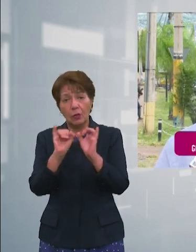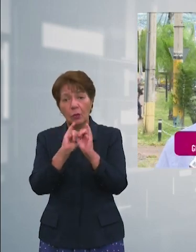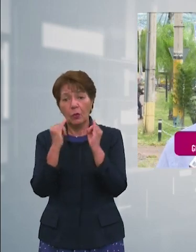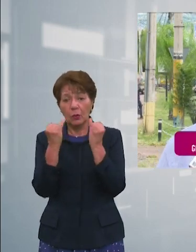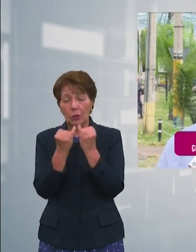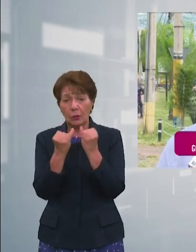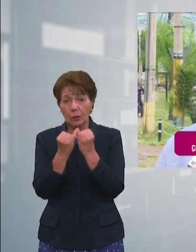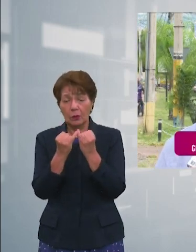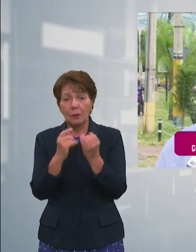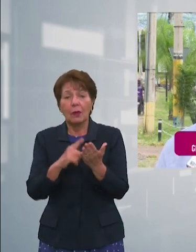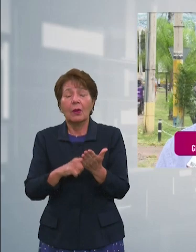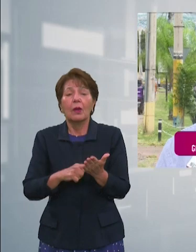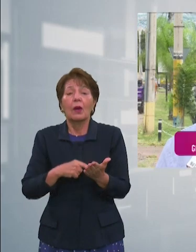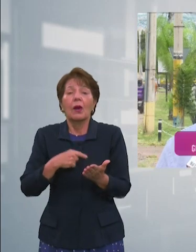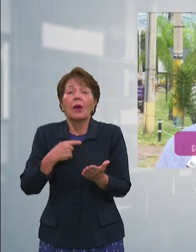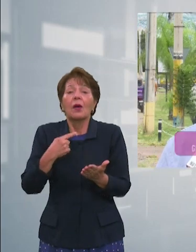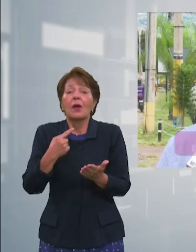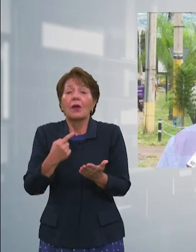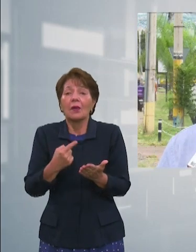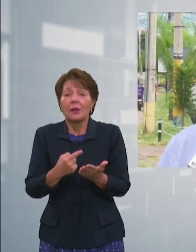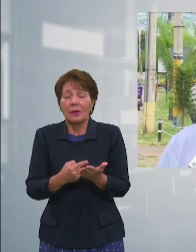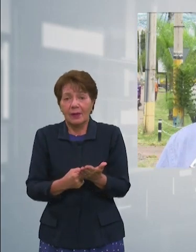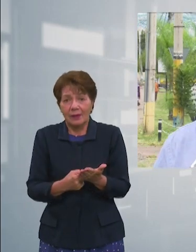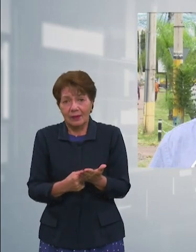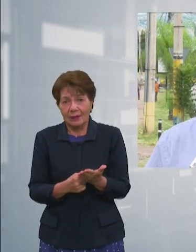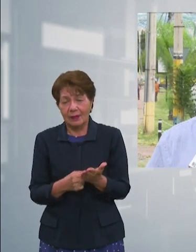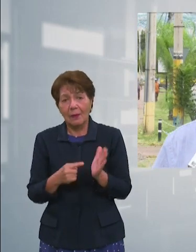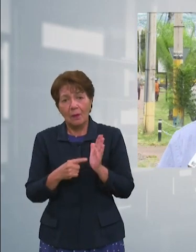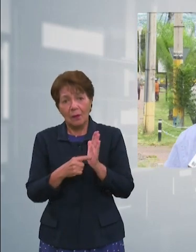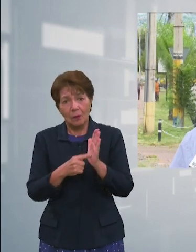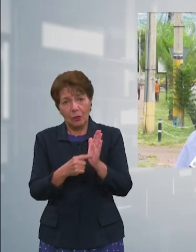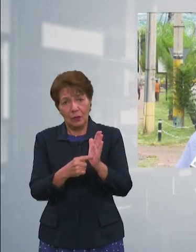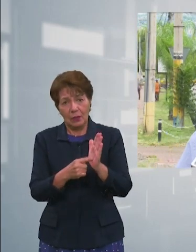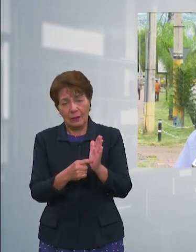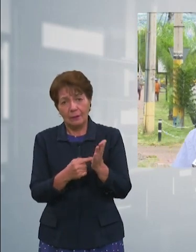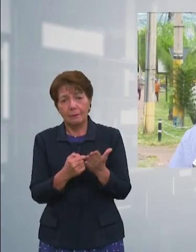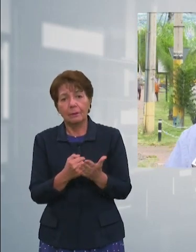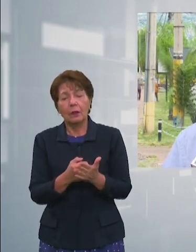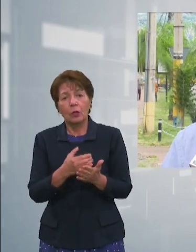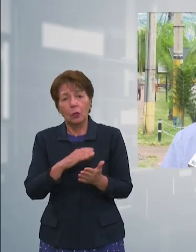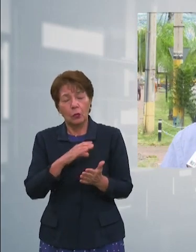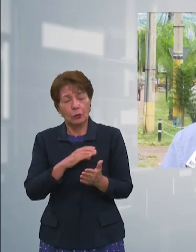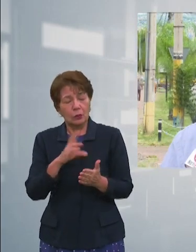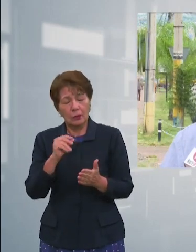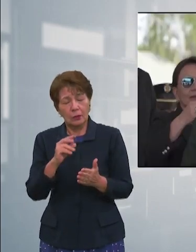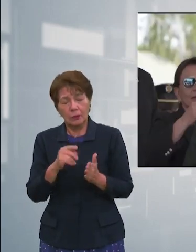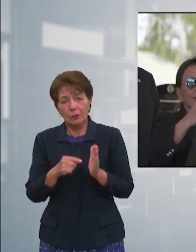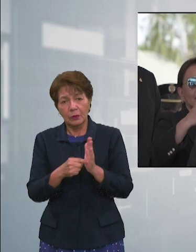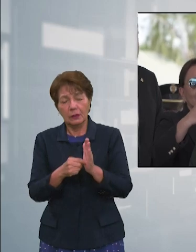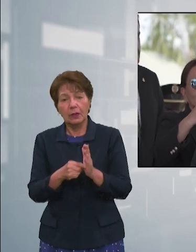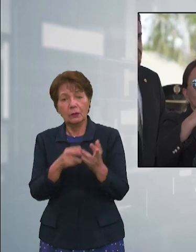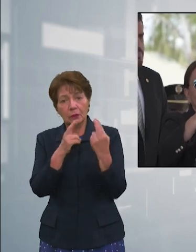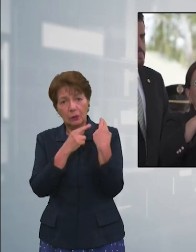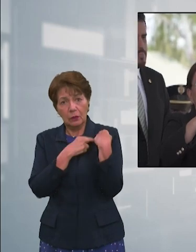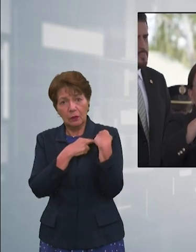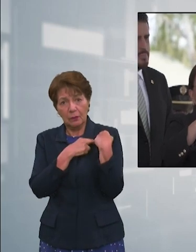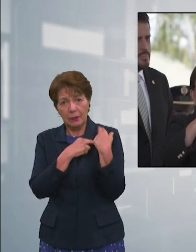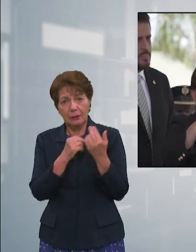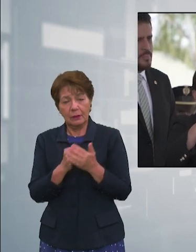razón dejan entrever un comportamiento que no se ajusta a su rol constitucional de cumplirse los requisitos